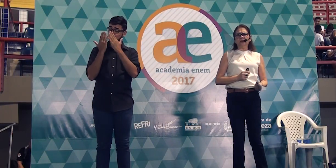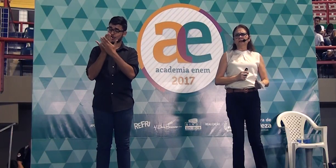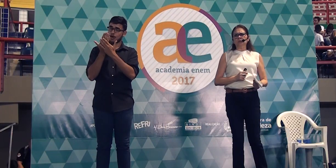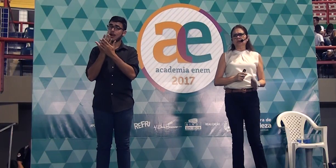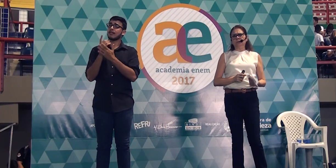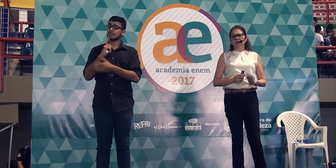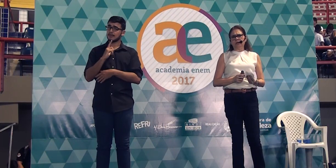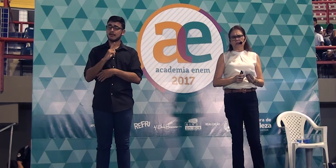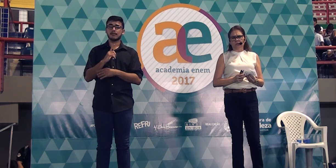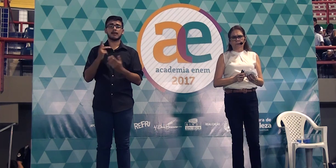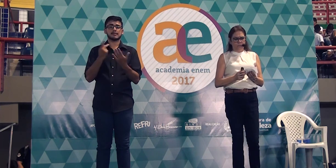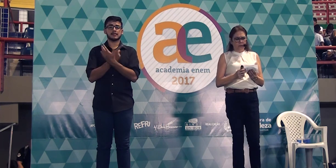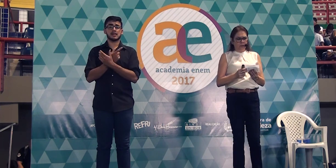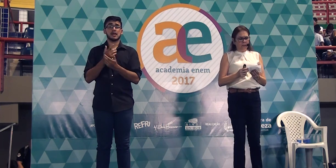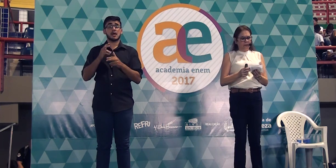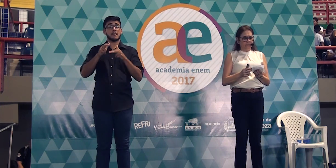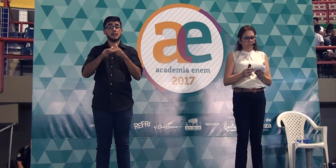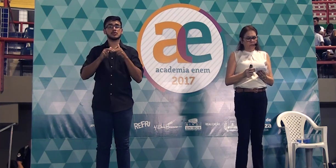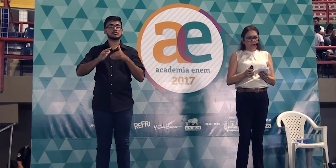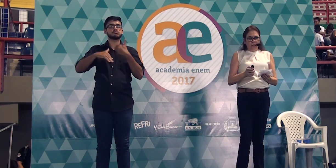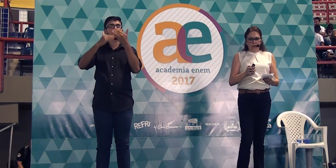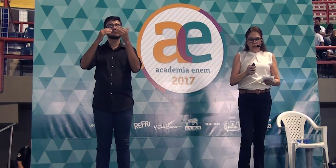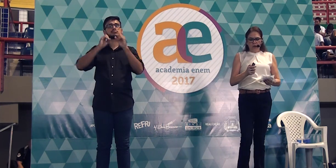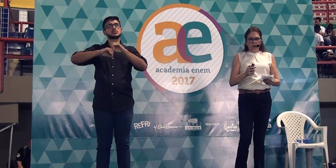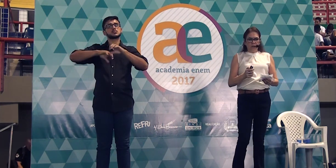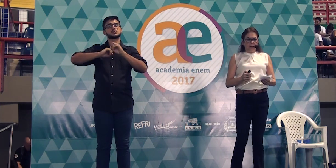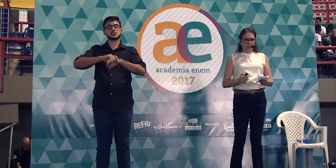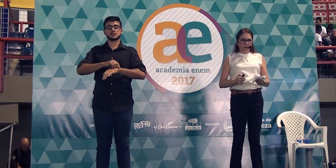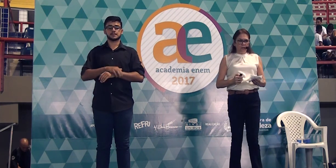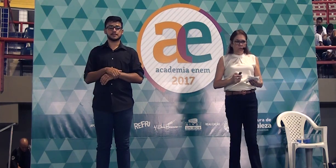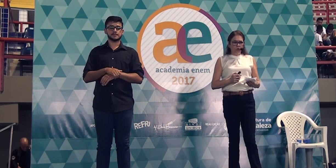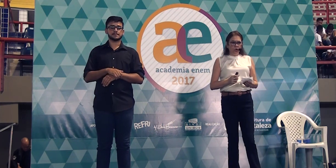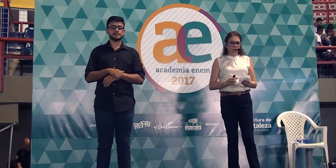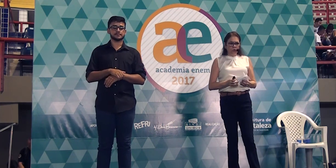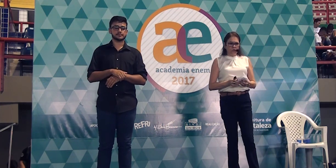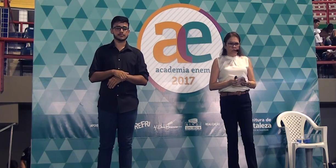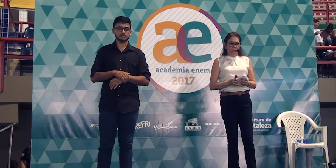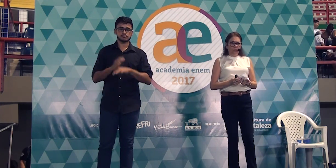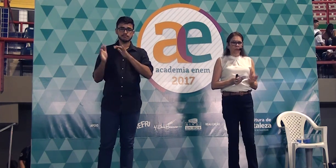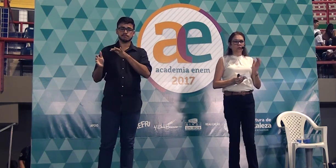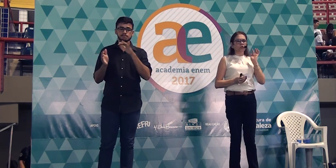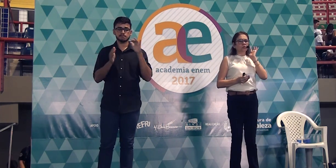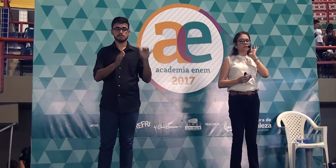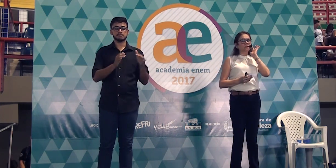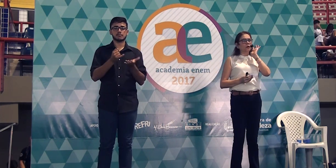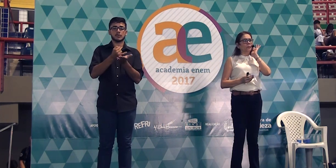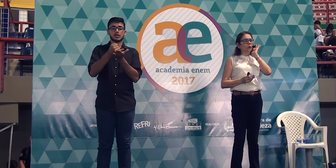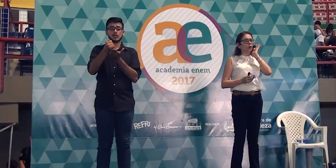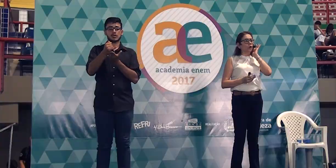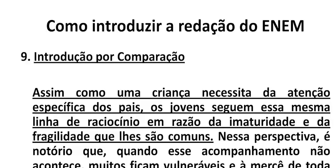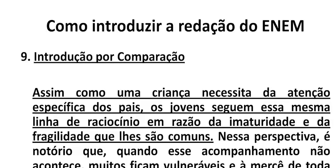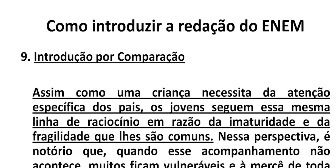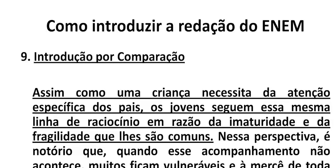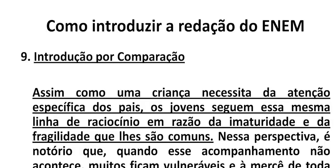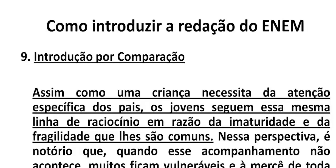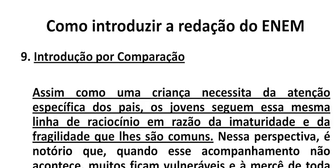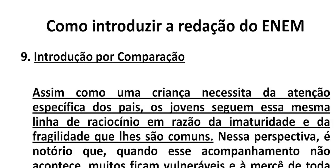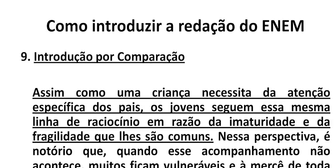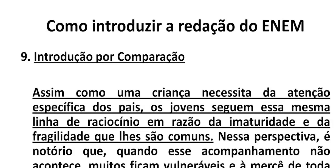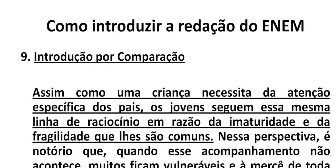mais variado tipo de questão. Ele coloca aqui o nono tipo, introdução por